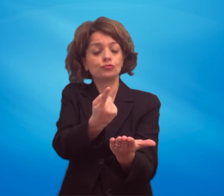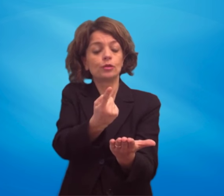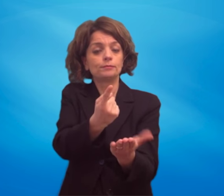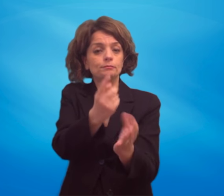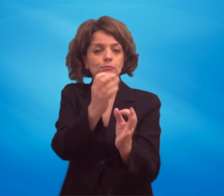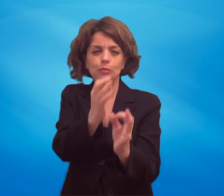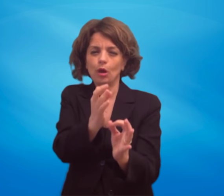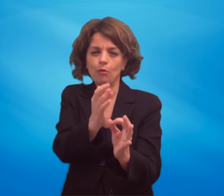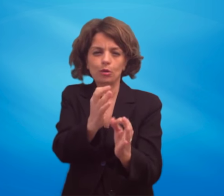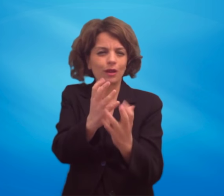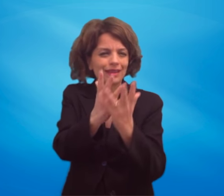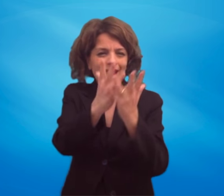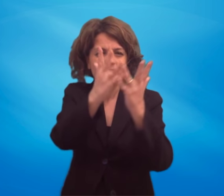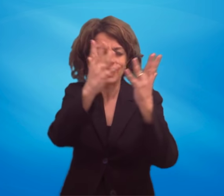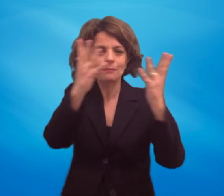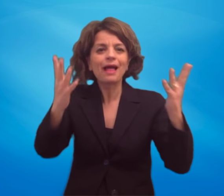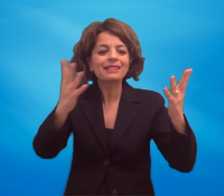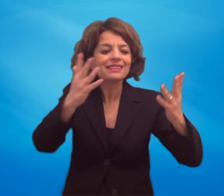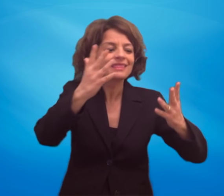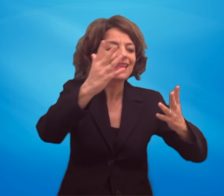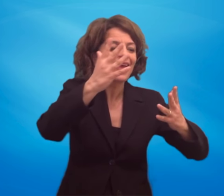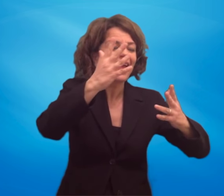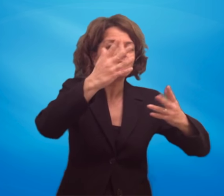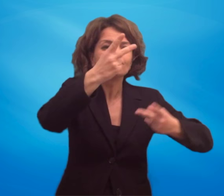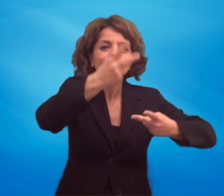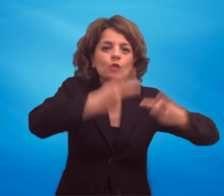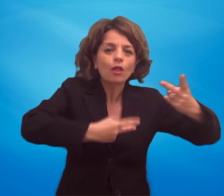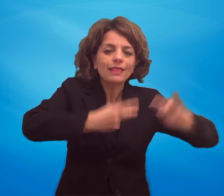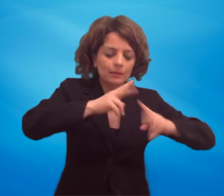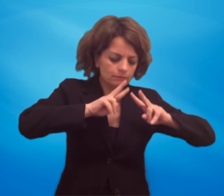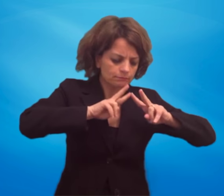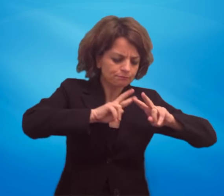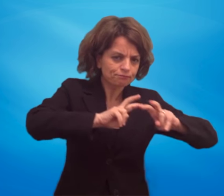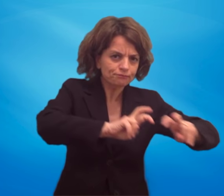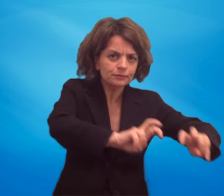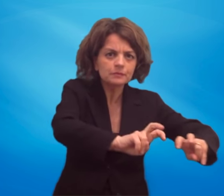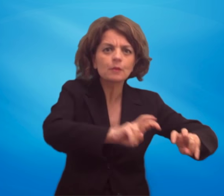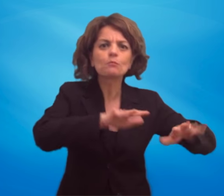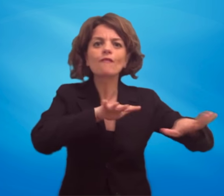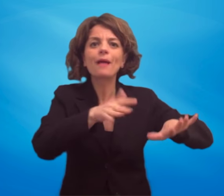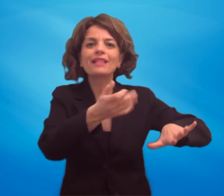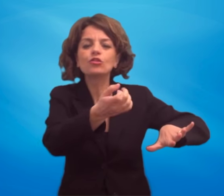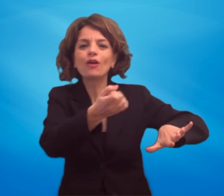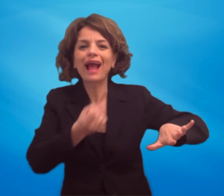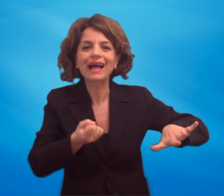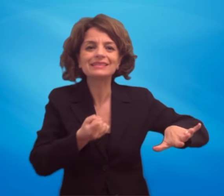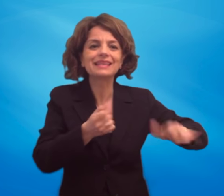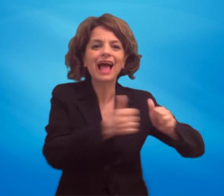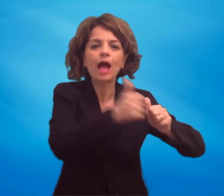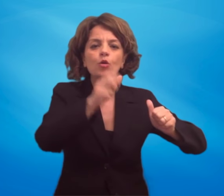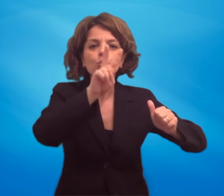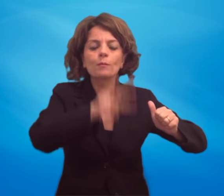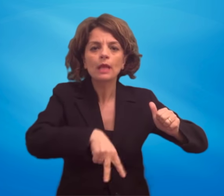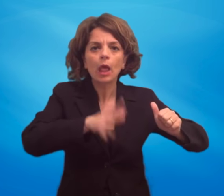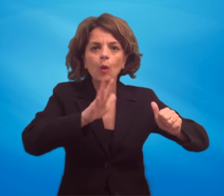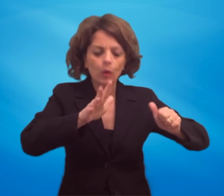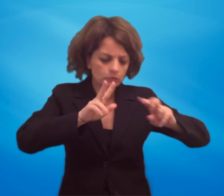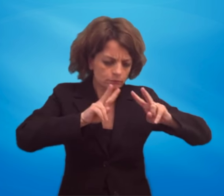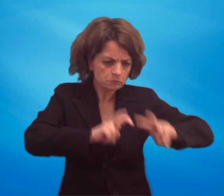'esame della contabilità trimestrale dei movimenti di cassa dell'anno in corso, impossibilità